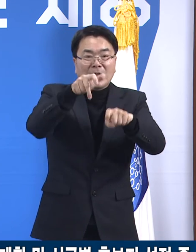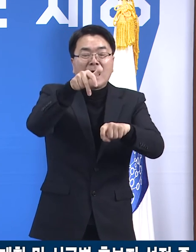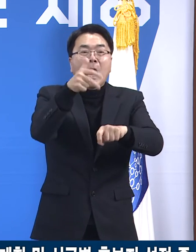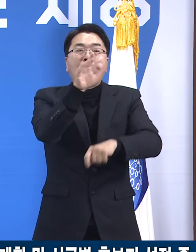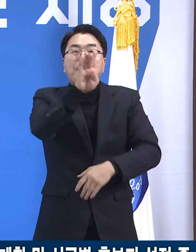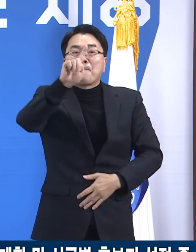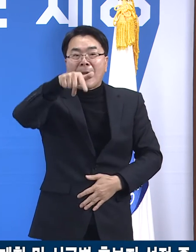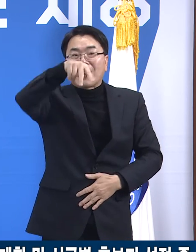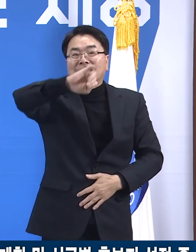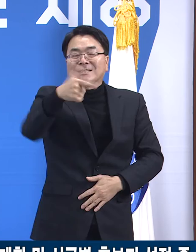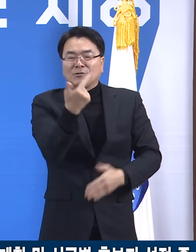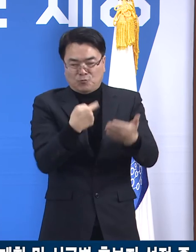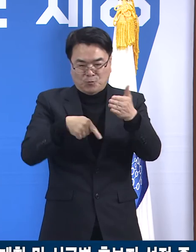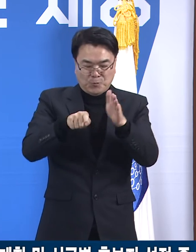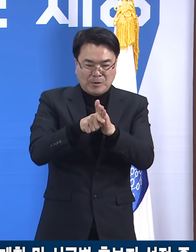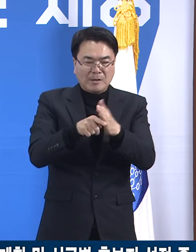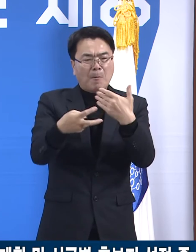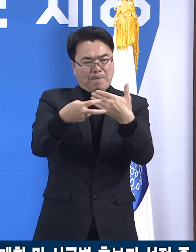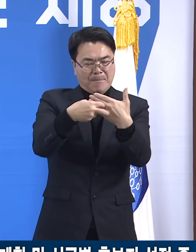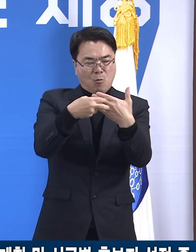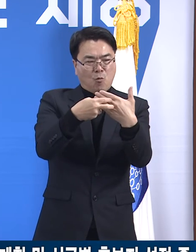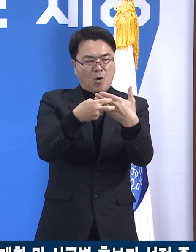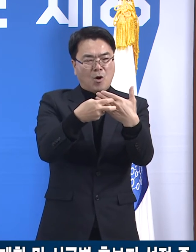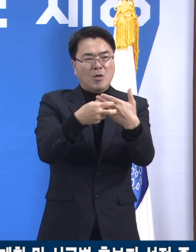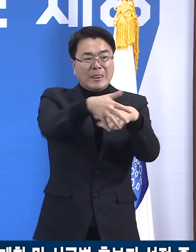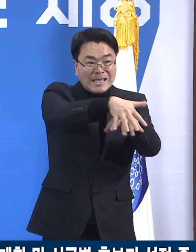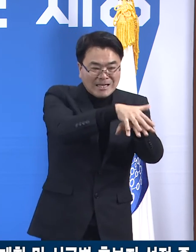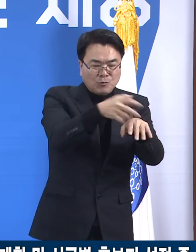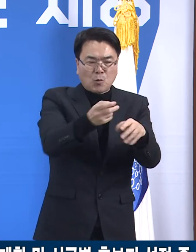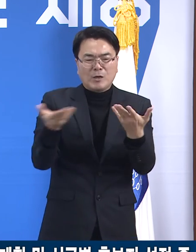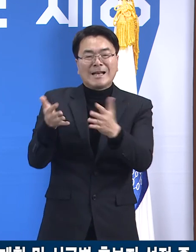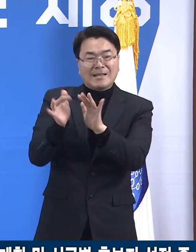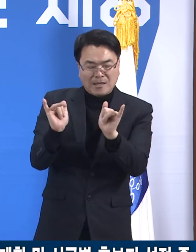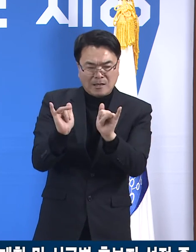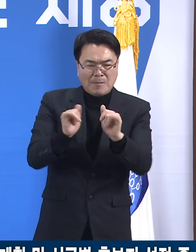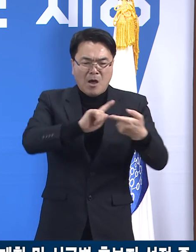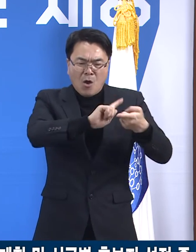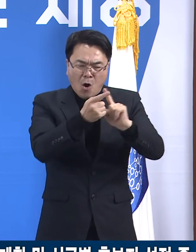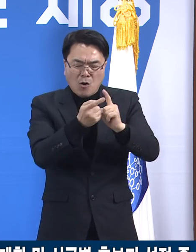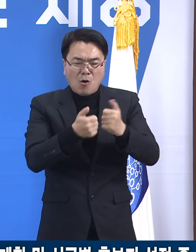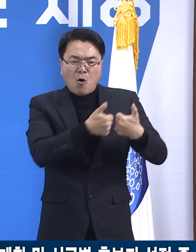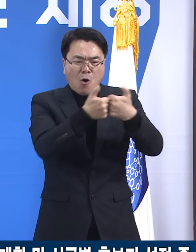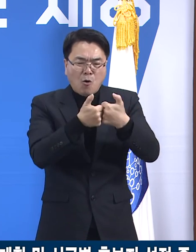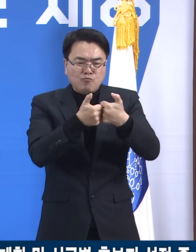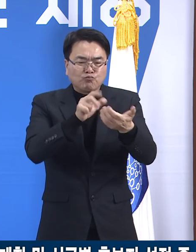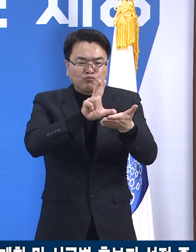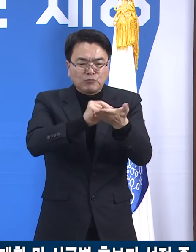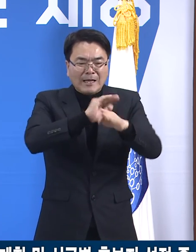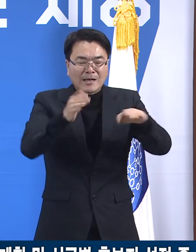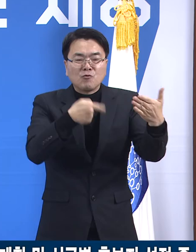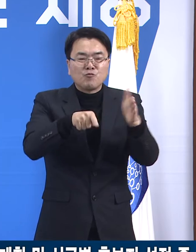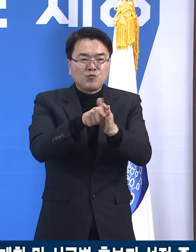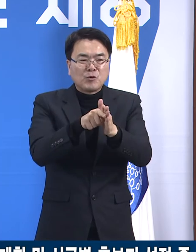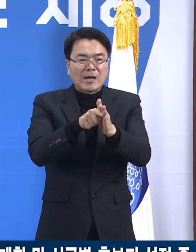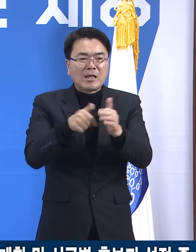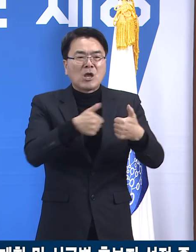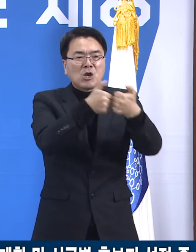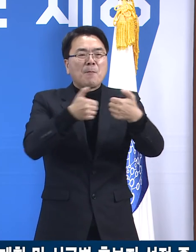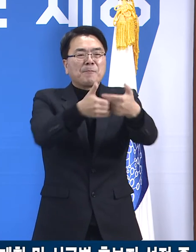인력 협조를 받기 위해서 민간 부분과 협력할 경기도 지역협의체를 구성하고 있습니다.